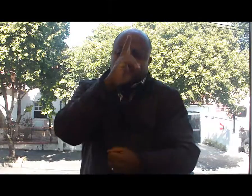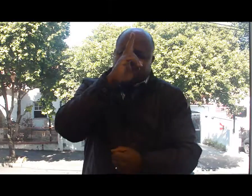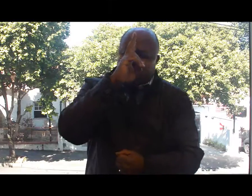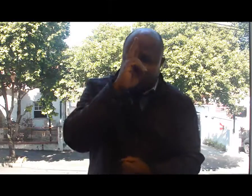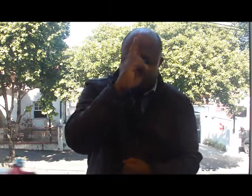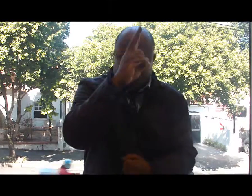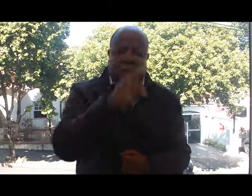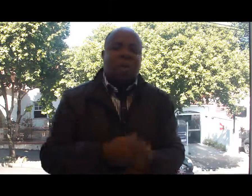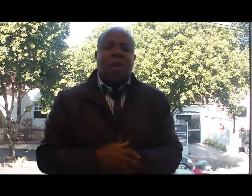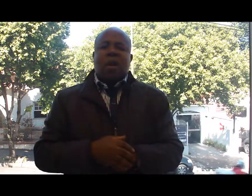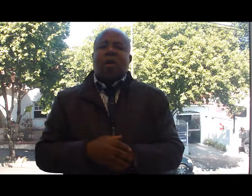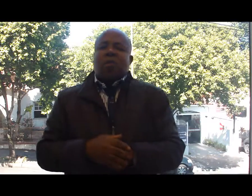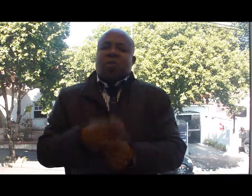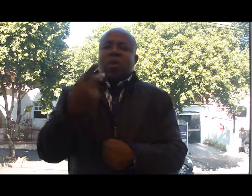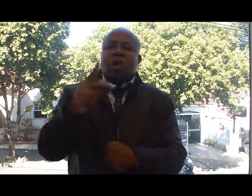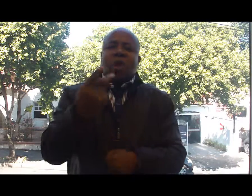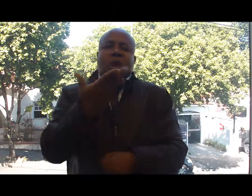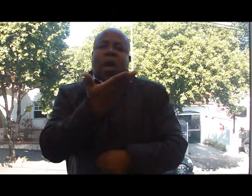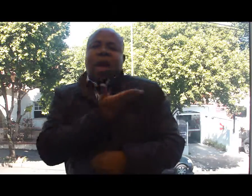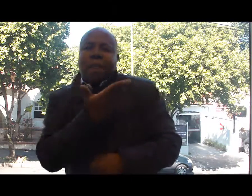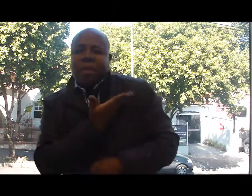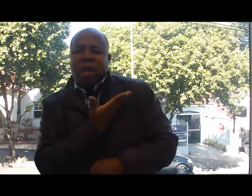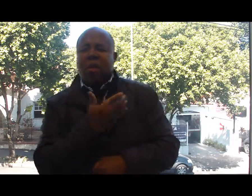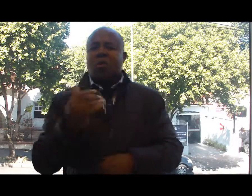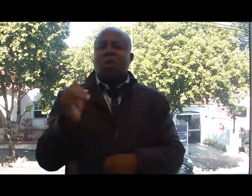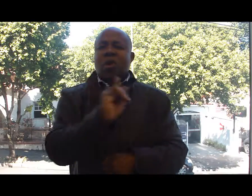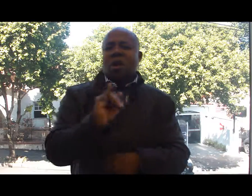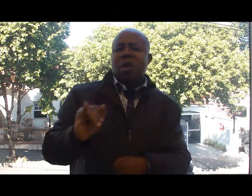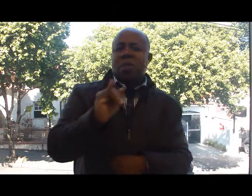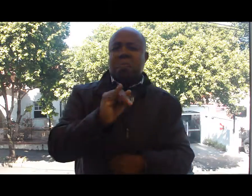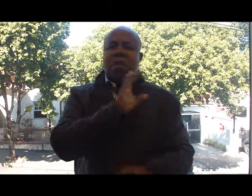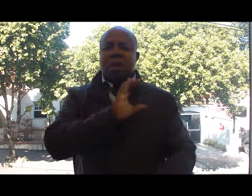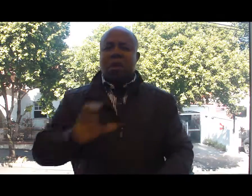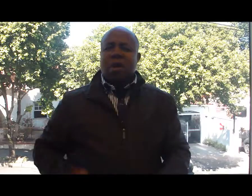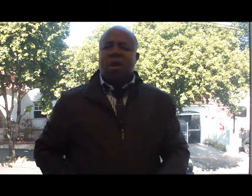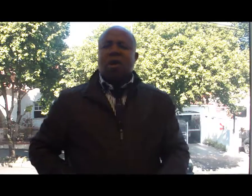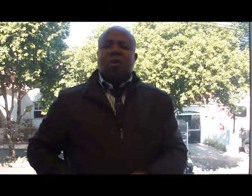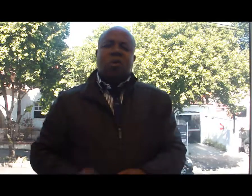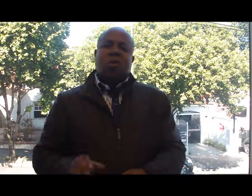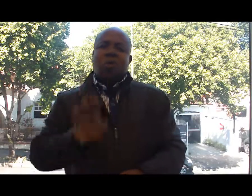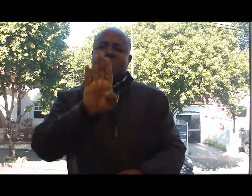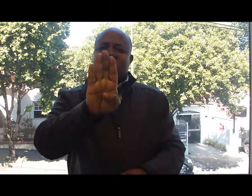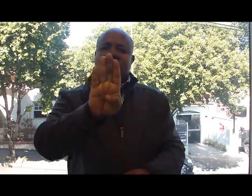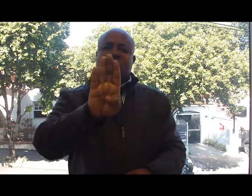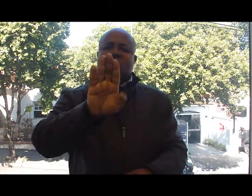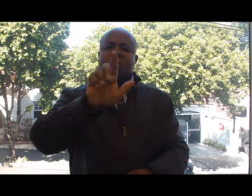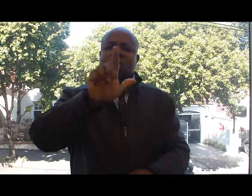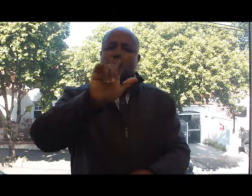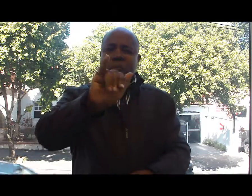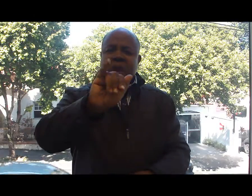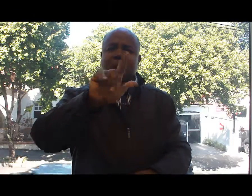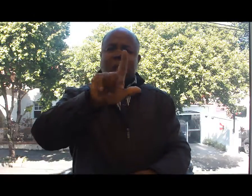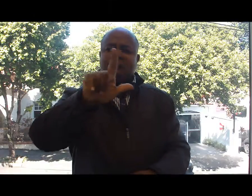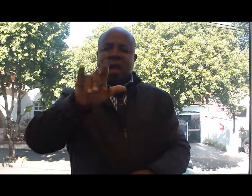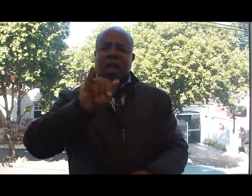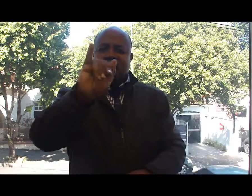Porta abraço do seu amigo, do seu irmão, Billy Rovaron. Tchau, tchau,